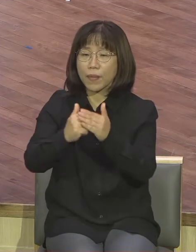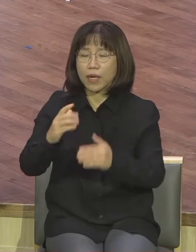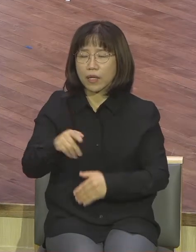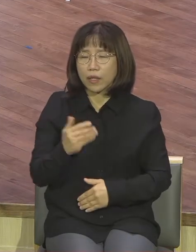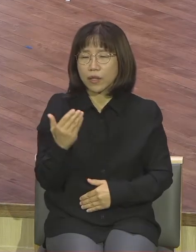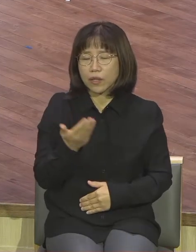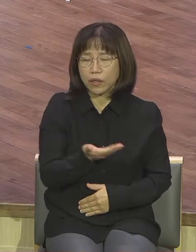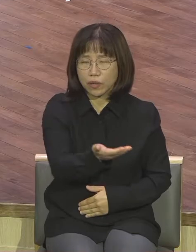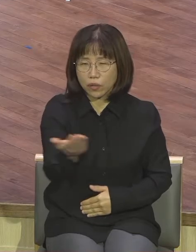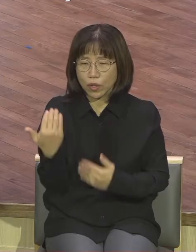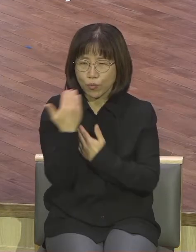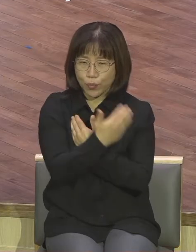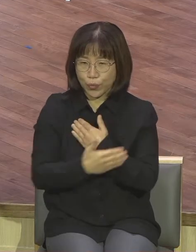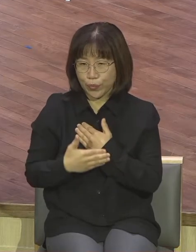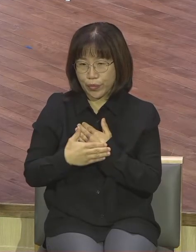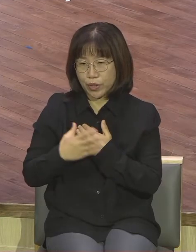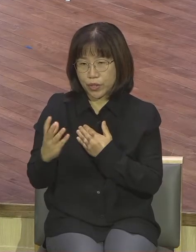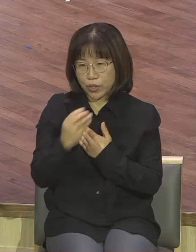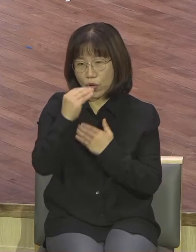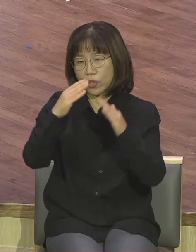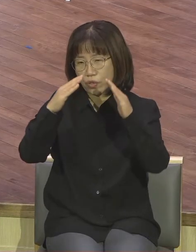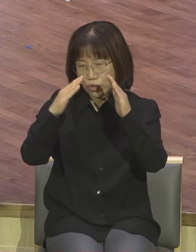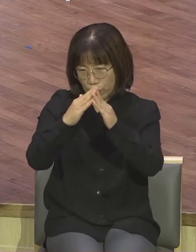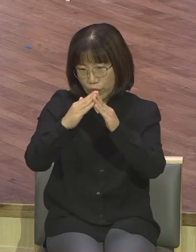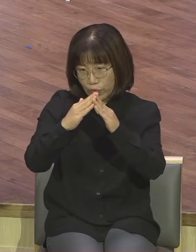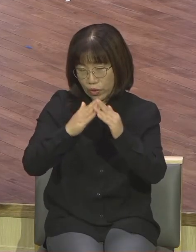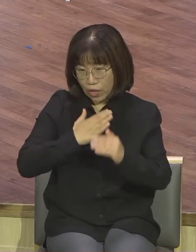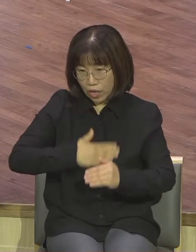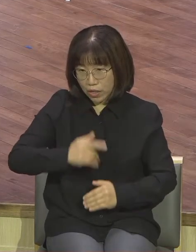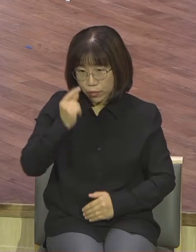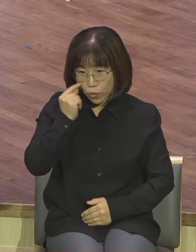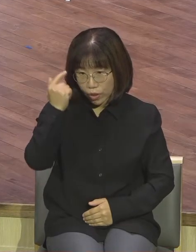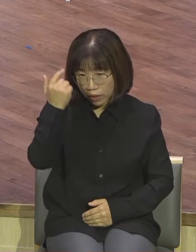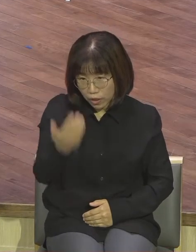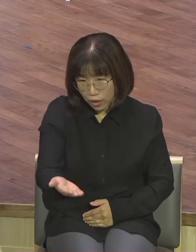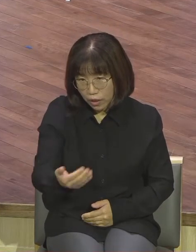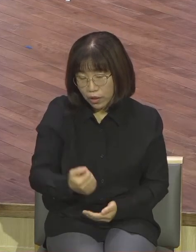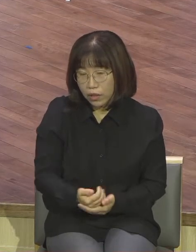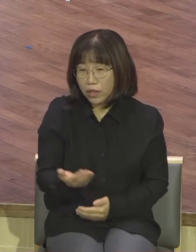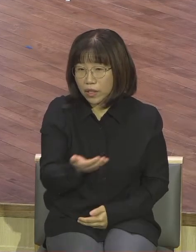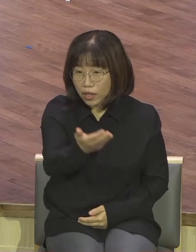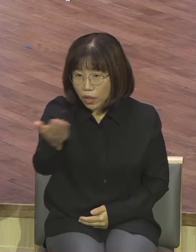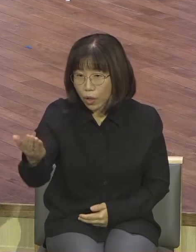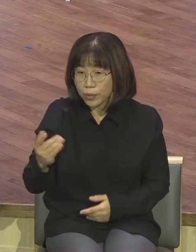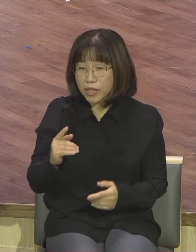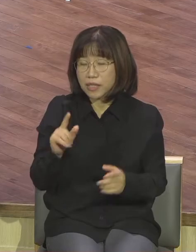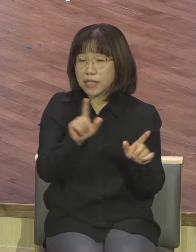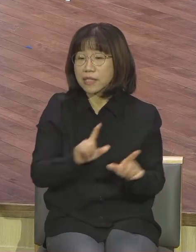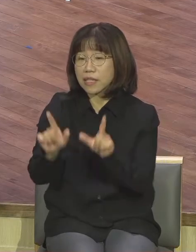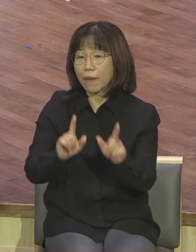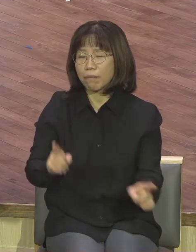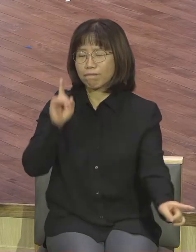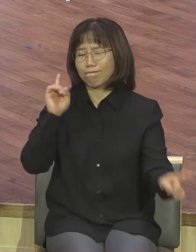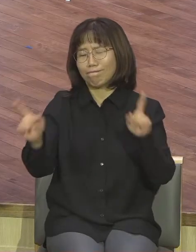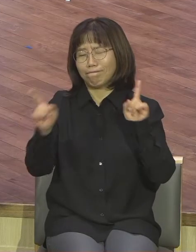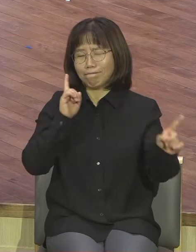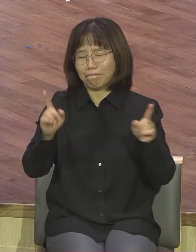성령이 너희 안에 계신 것을 알지 못하냐 여러분이 아무리 개차반으로 살아도 구원받은 하나님 자녀에게는 성령이